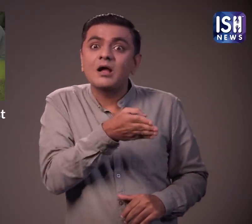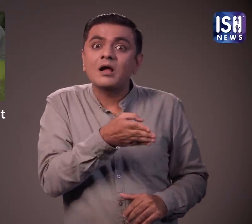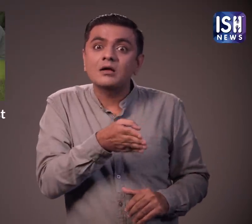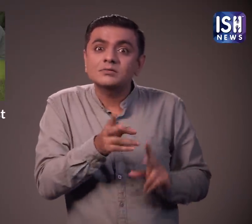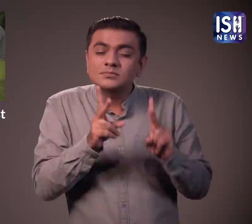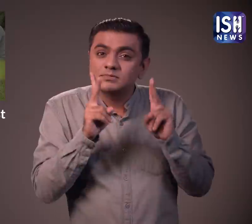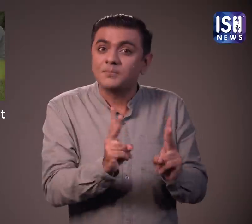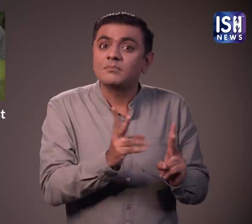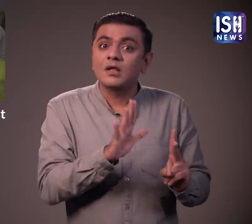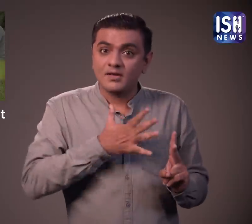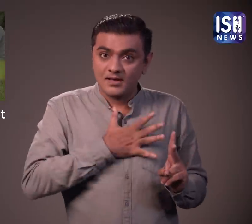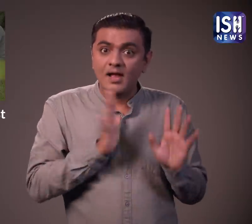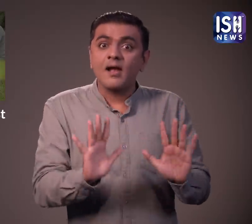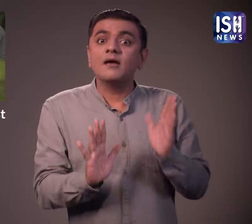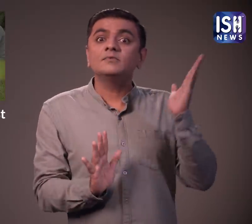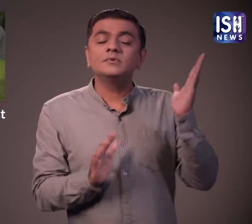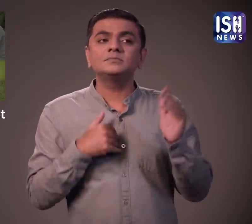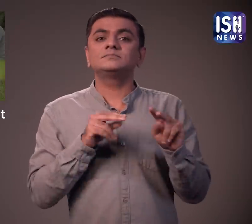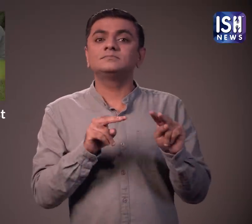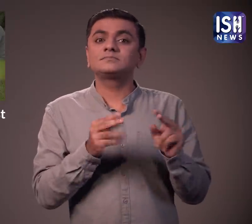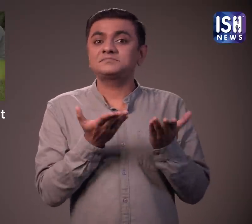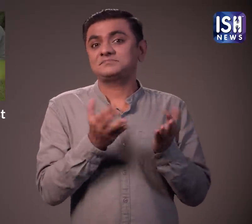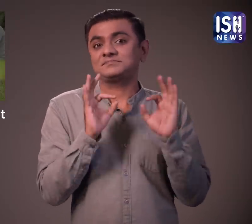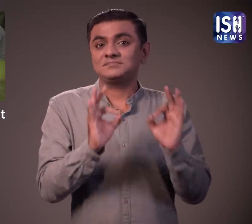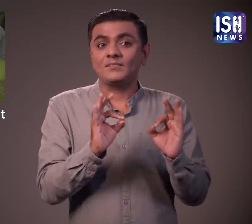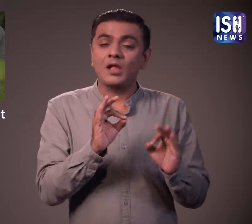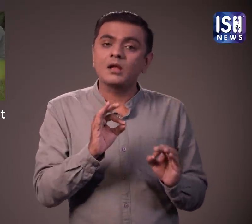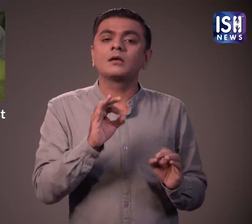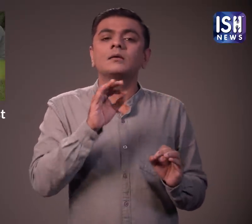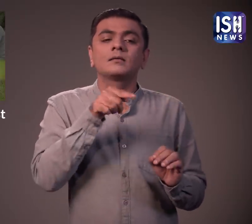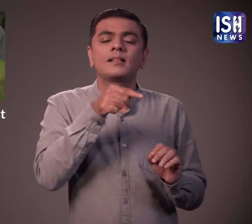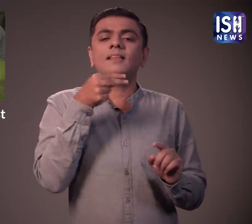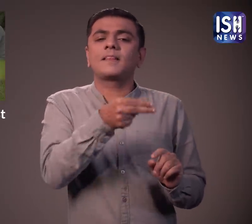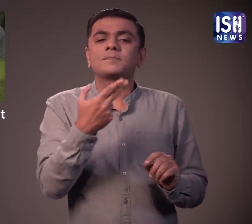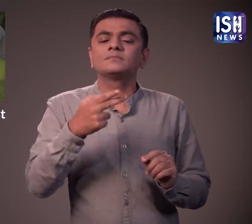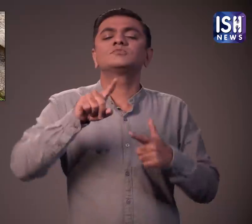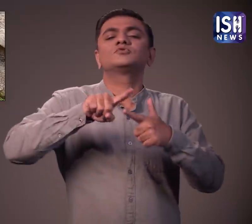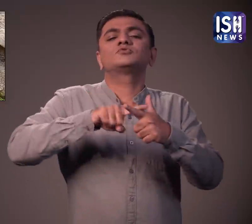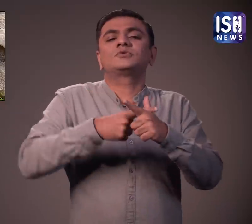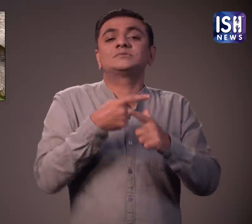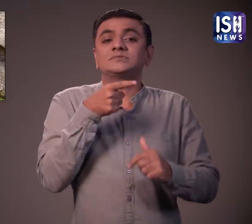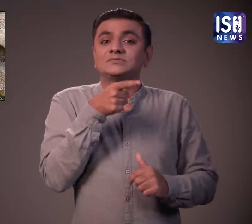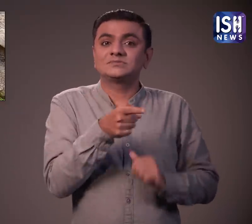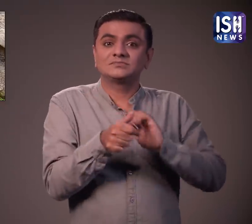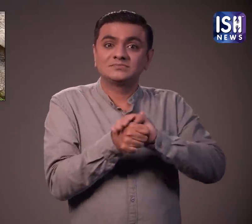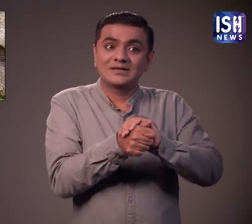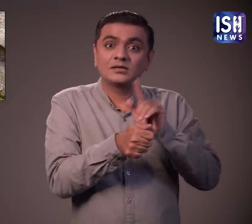वह, यह अभी भी जीवत है, अद्भुत, जॉनातन नाम के इस कच्वे का जनम